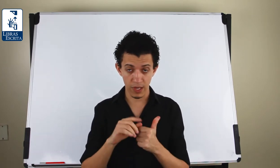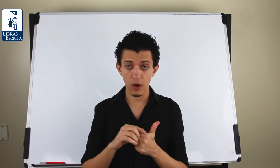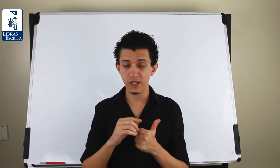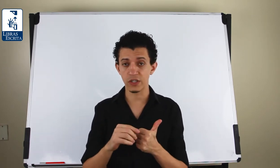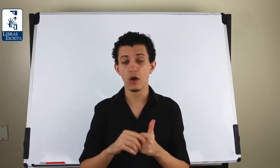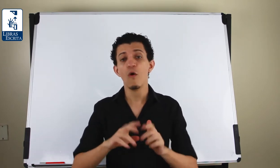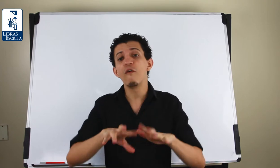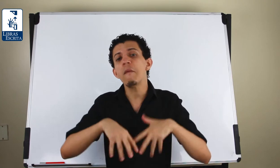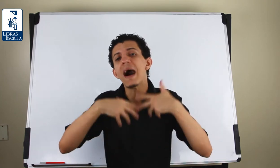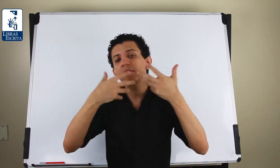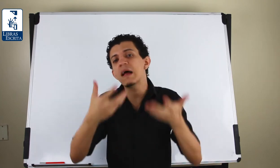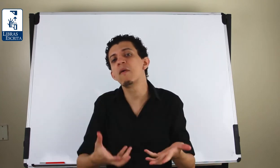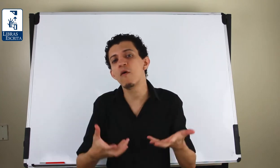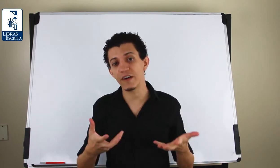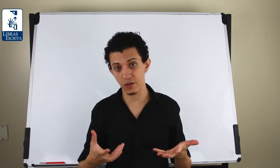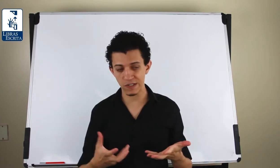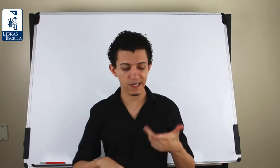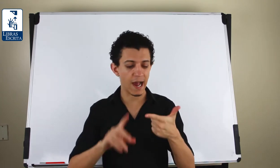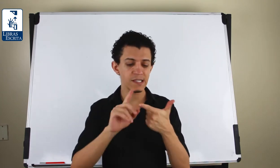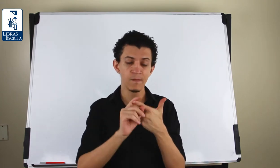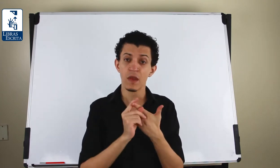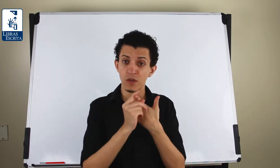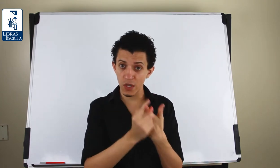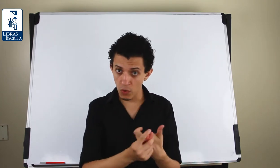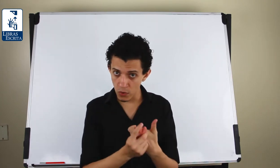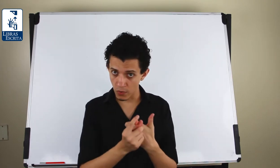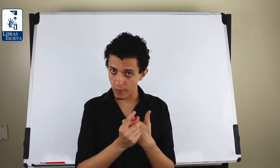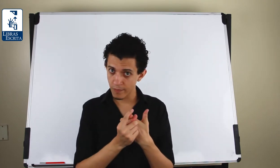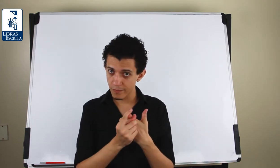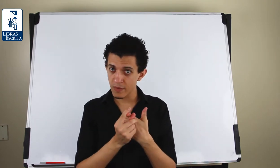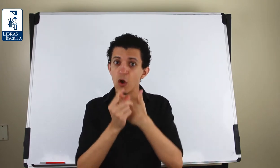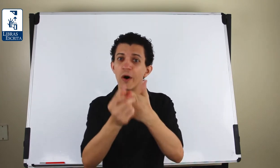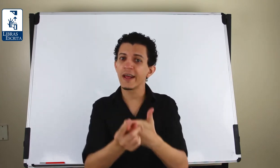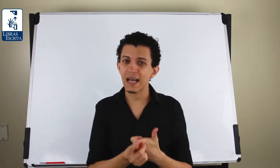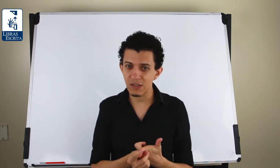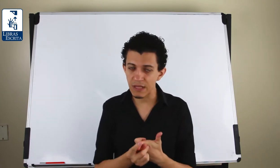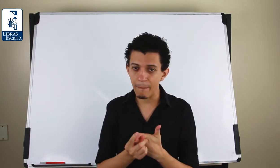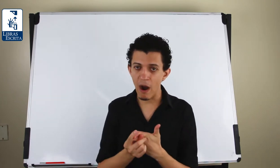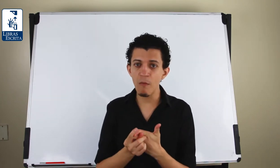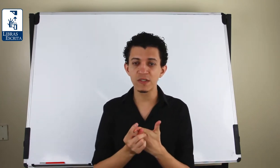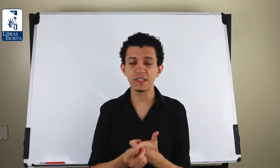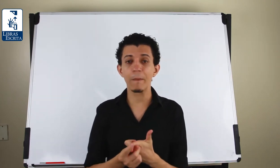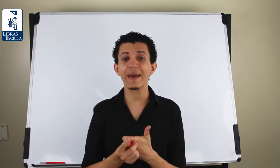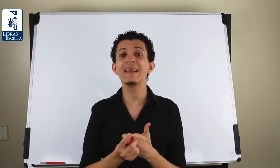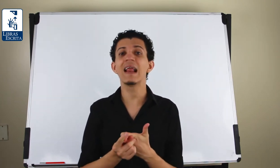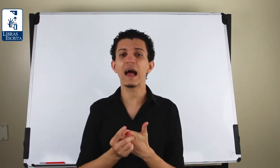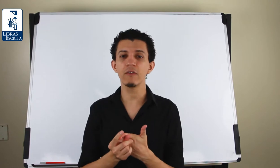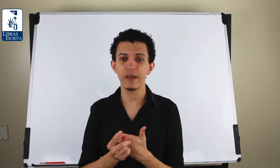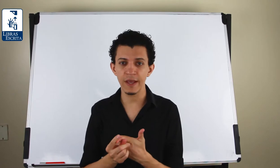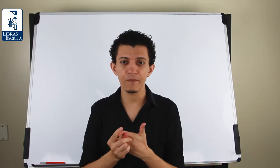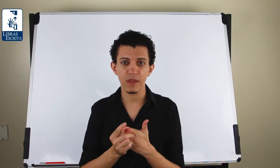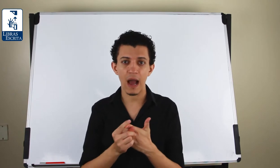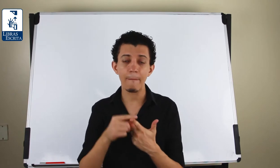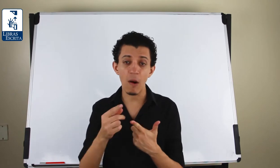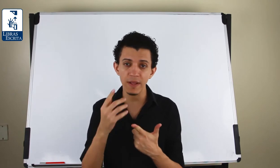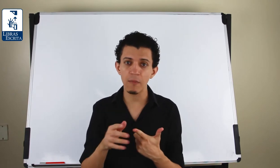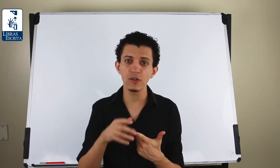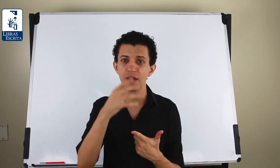ok? Ou seja, o formato da mão ao fazer os sinais. Segundo, orientação da palma, ou seja, para que lado a palma da mão está